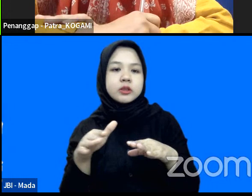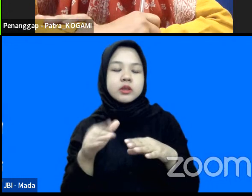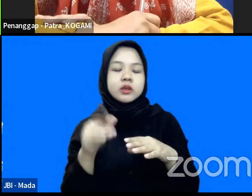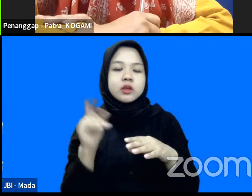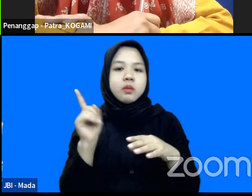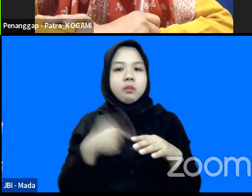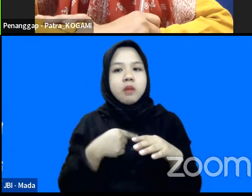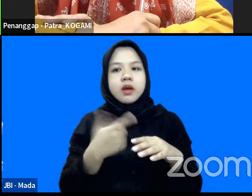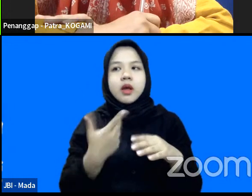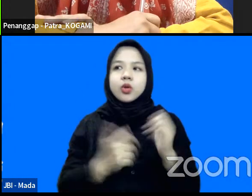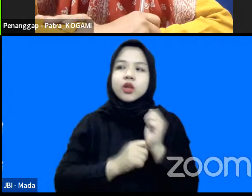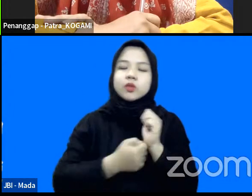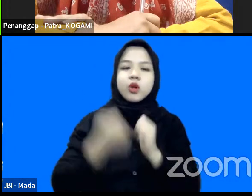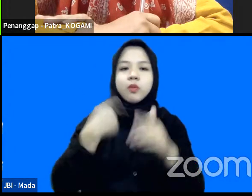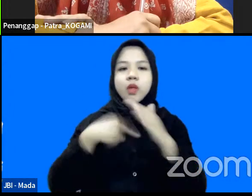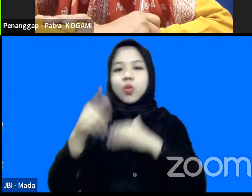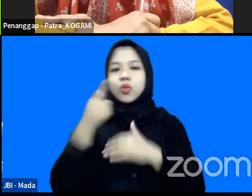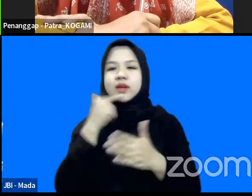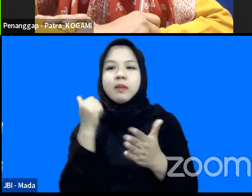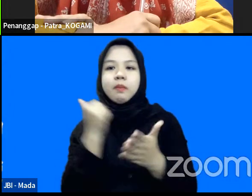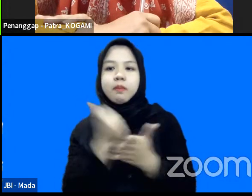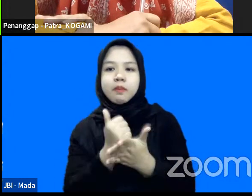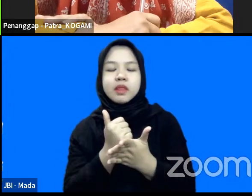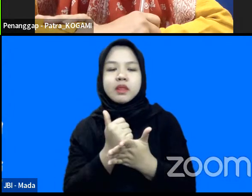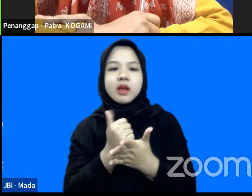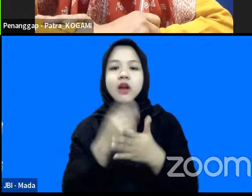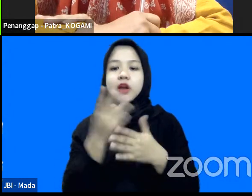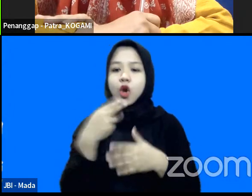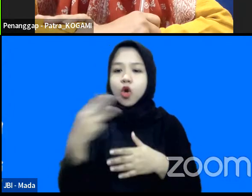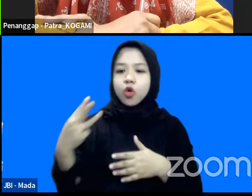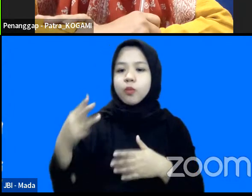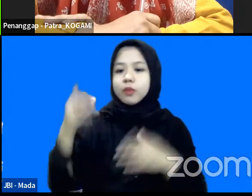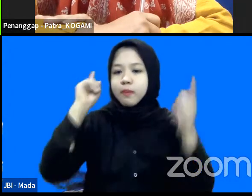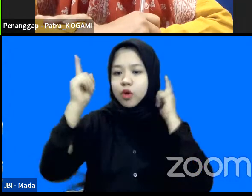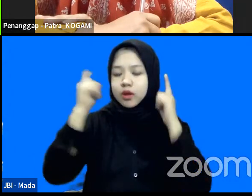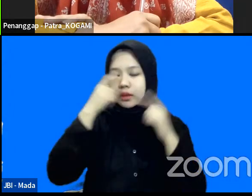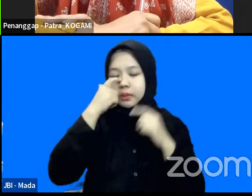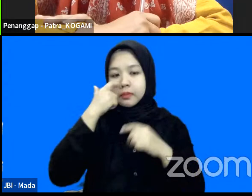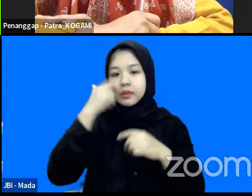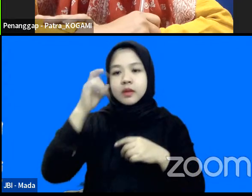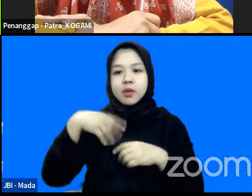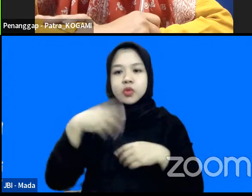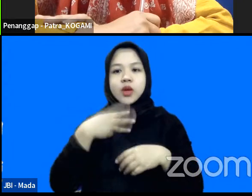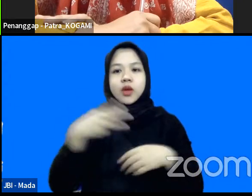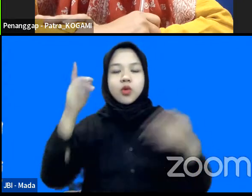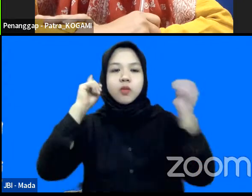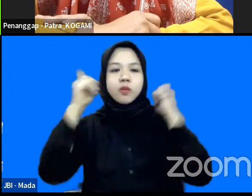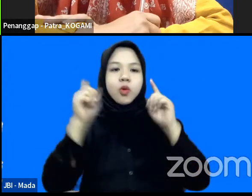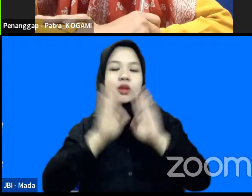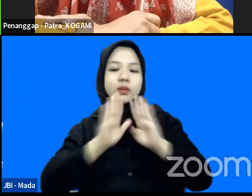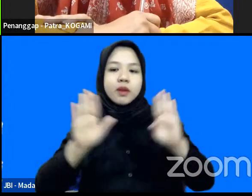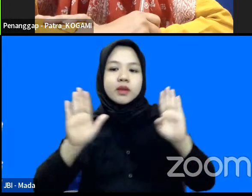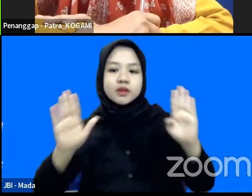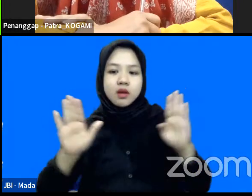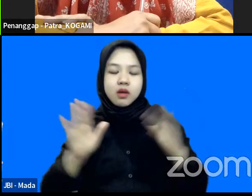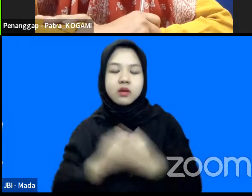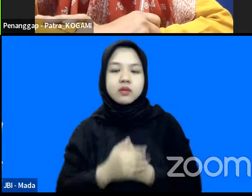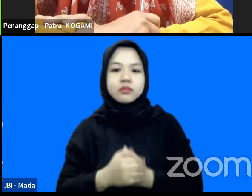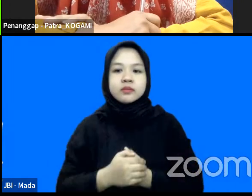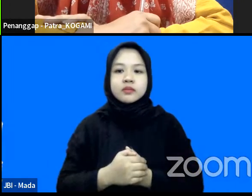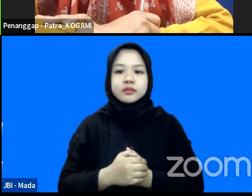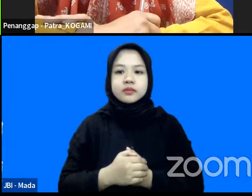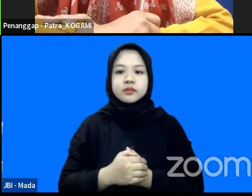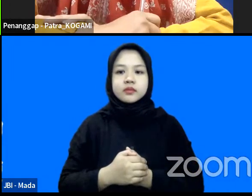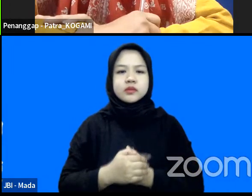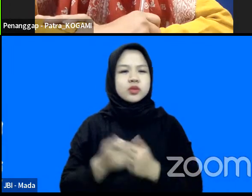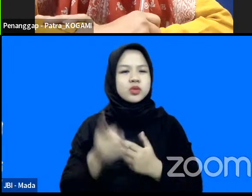atau diresponse melalui kepentingan-kepentingan ekonomi politik termasuk ekonomi politik media dalam hal ini jadi